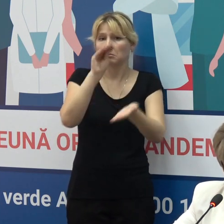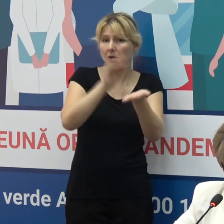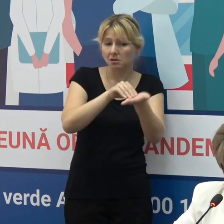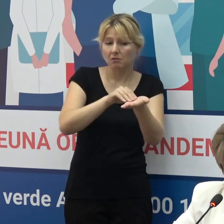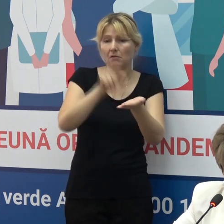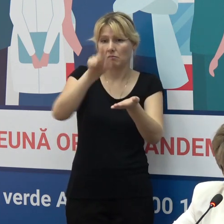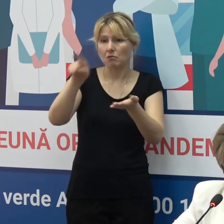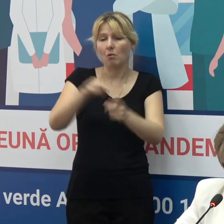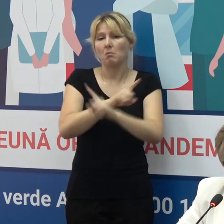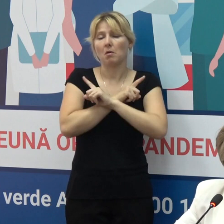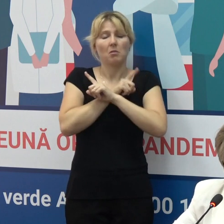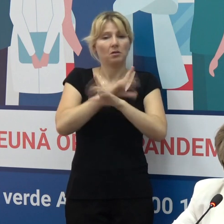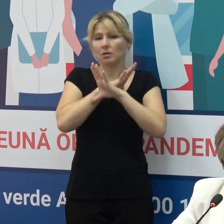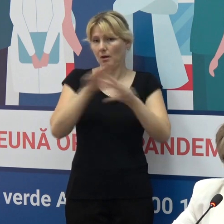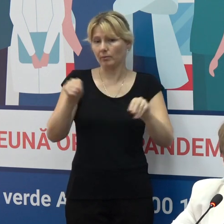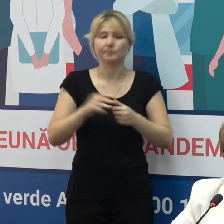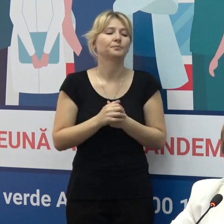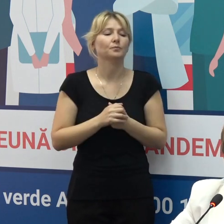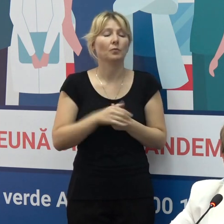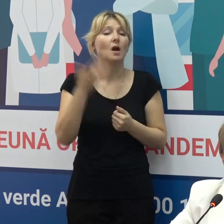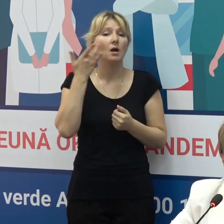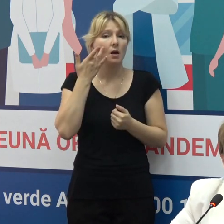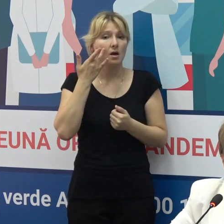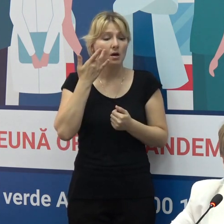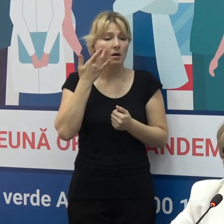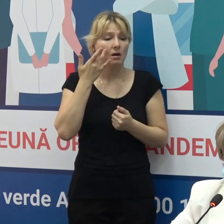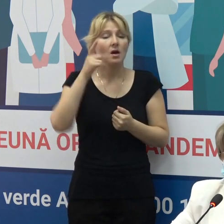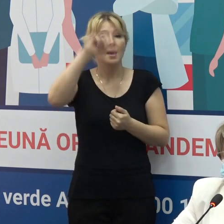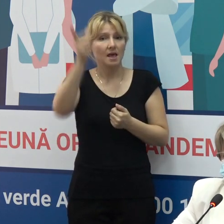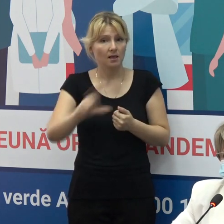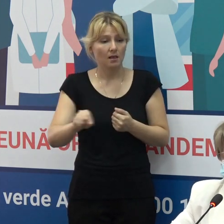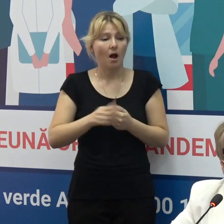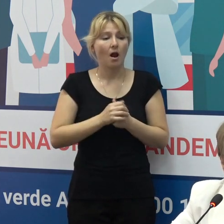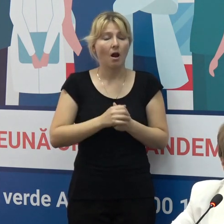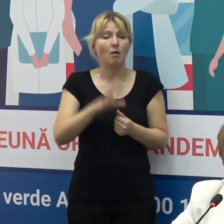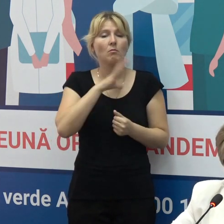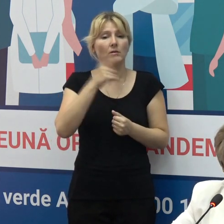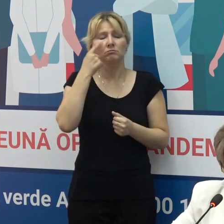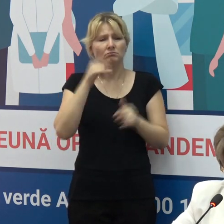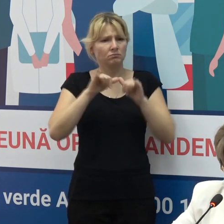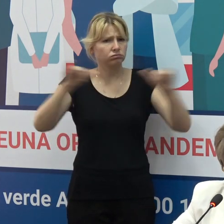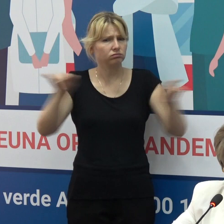rândul acestor persoane decese. În Italia, unde este foarte mult răspândită și varianta Delta,